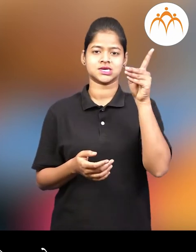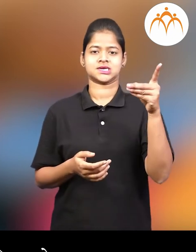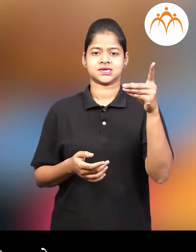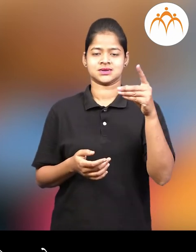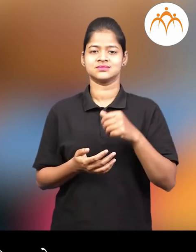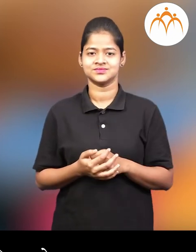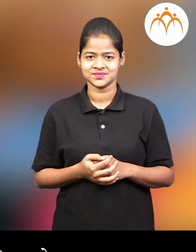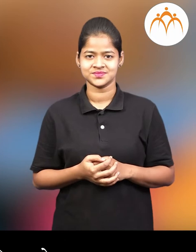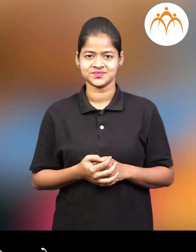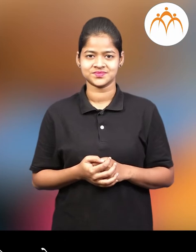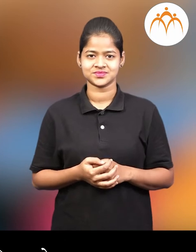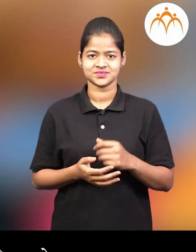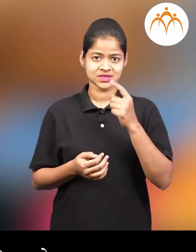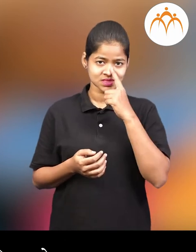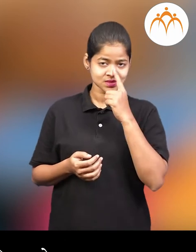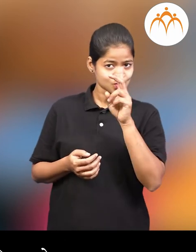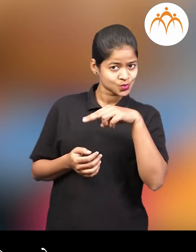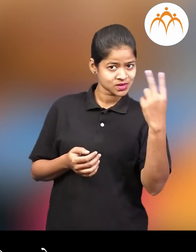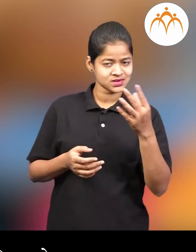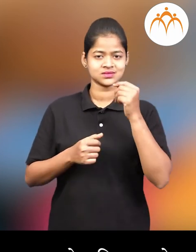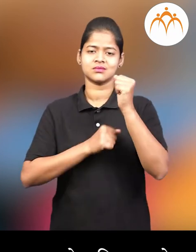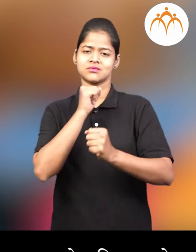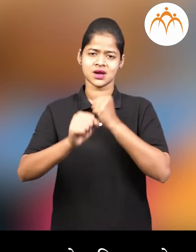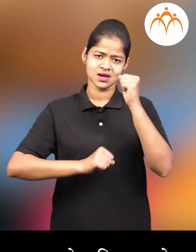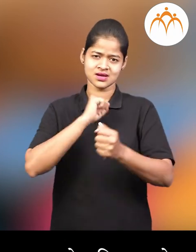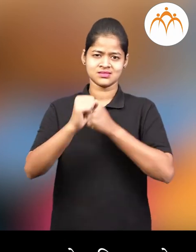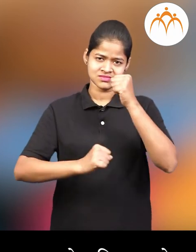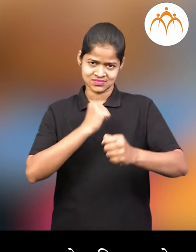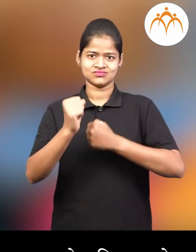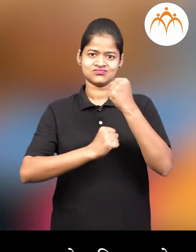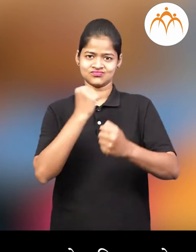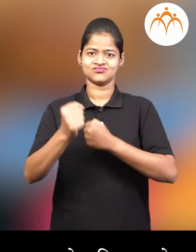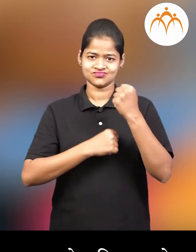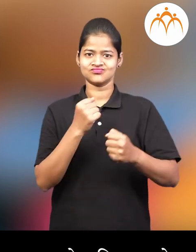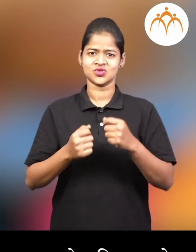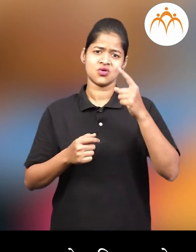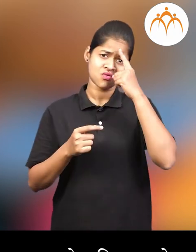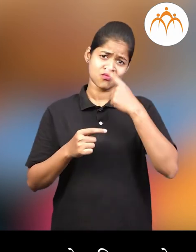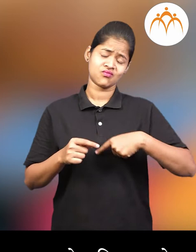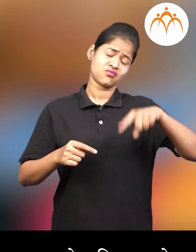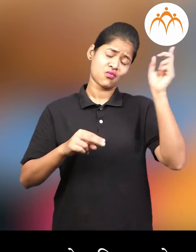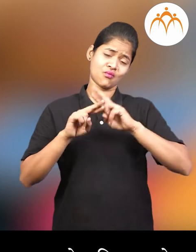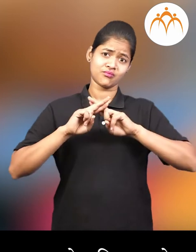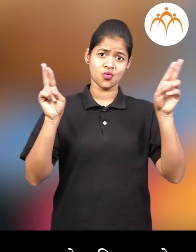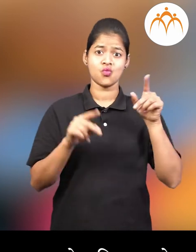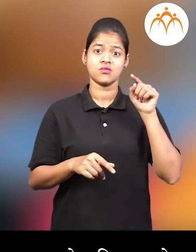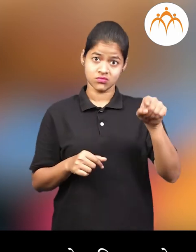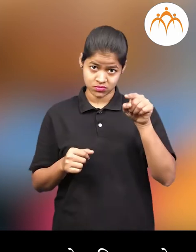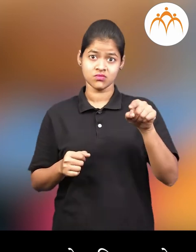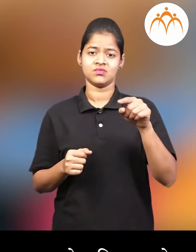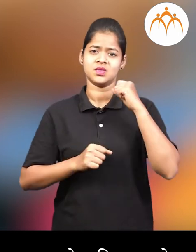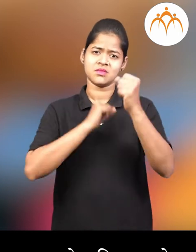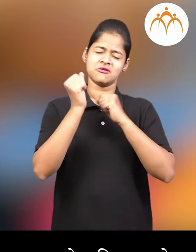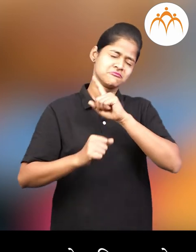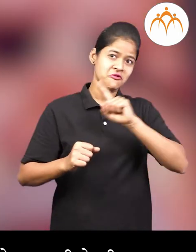विक्रम करत राष्ट्रिय पदक मिलावले नाशिक जिल्यातिल सावर गाव हे तीचे गाव त्या मुले प्रसिद्ध जाले